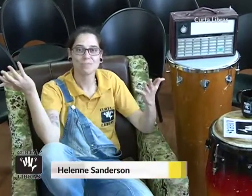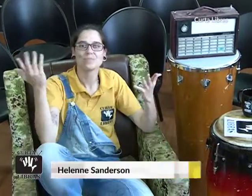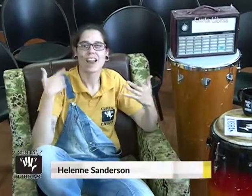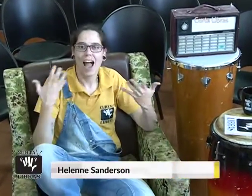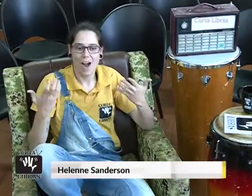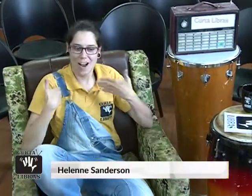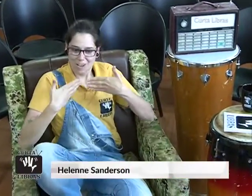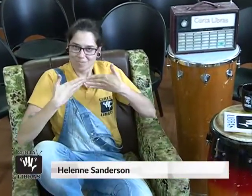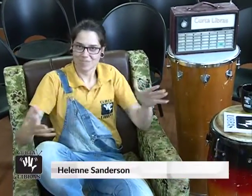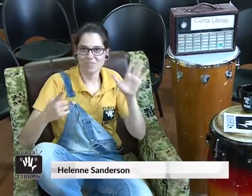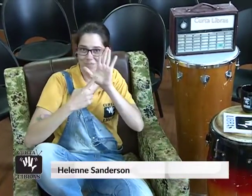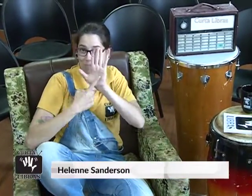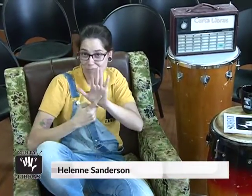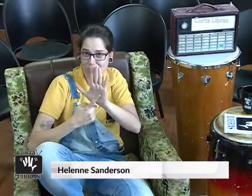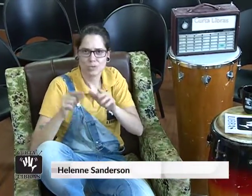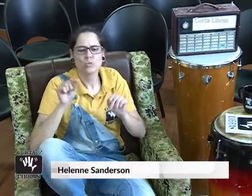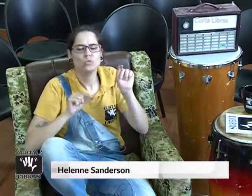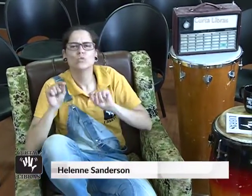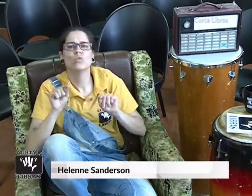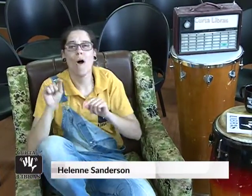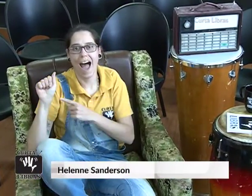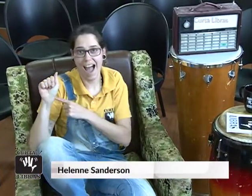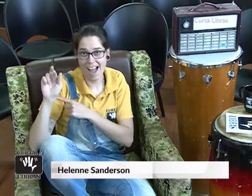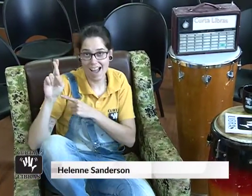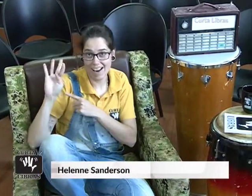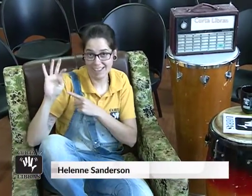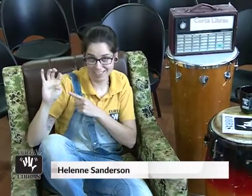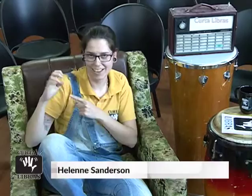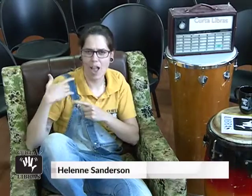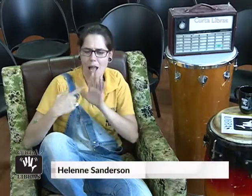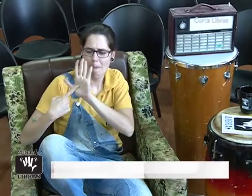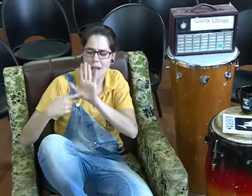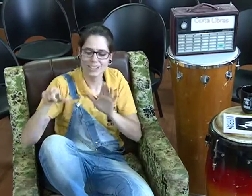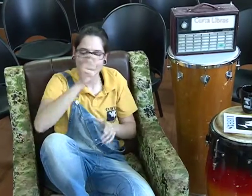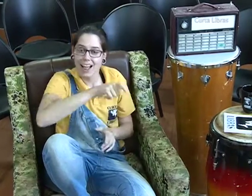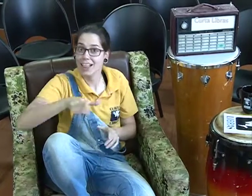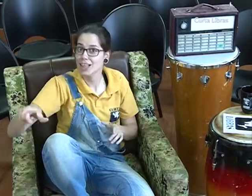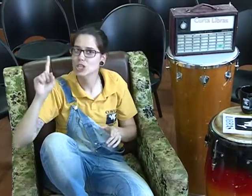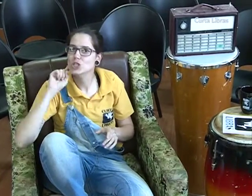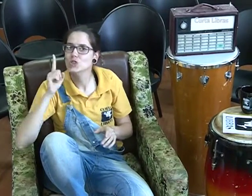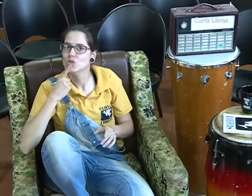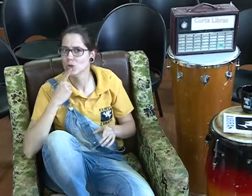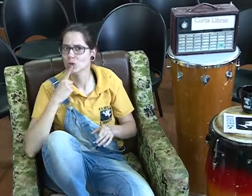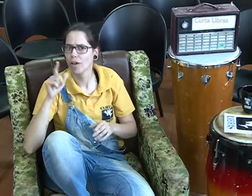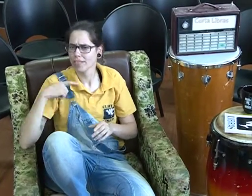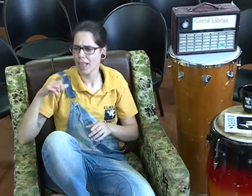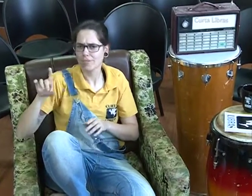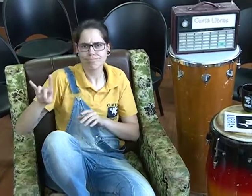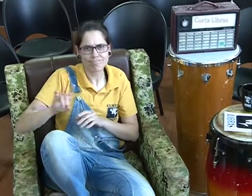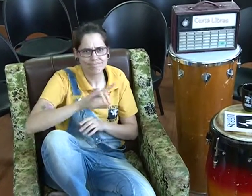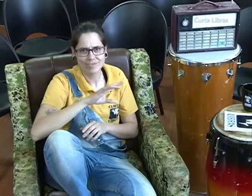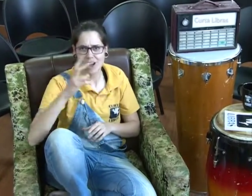Vamos falar sobre arte e eu vou apresentar algumas pessoas surdas e a produção cultural relacionado à arte.